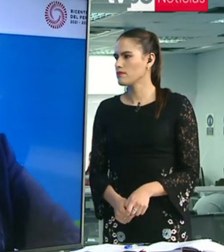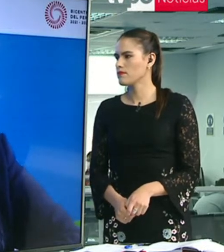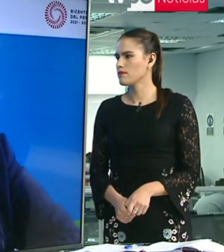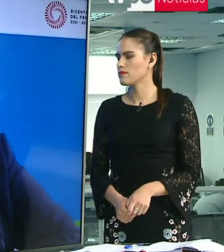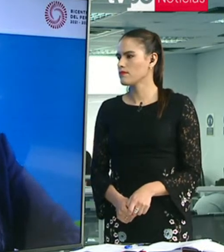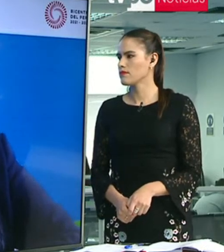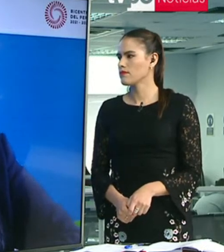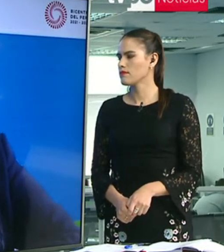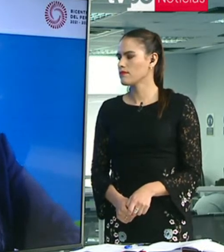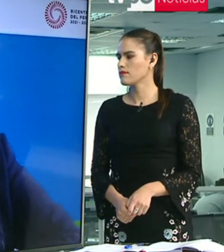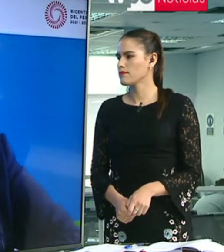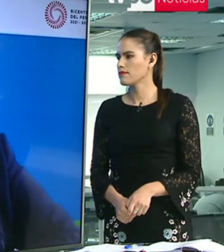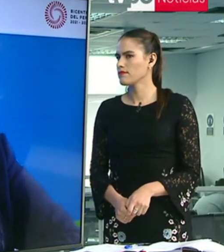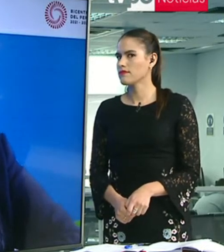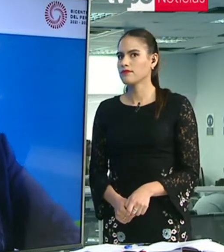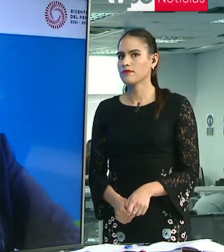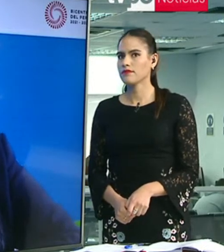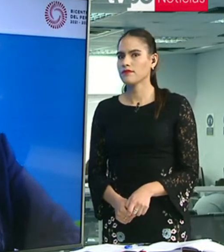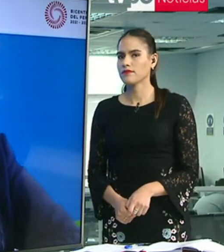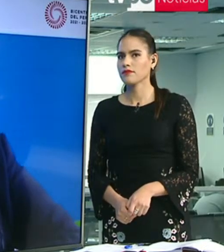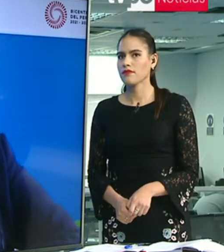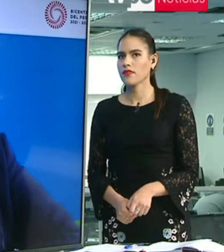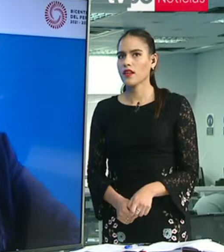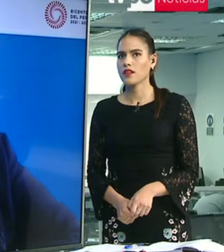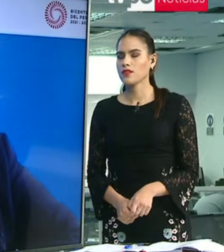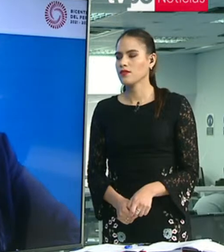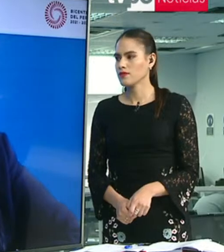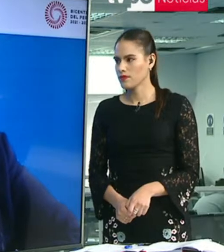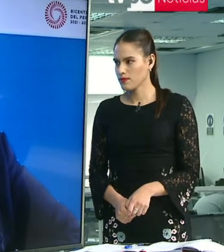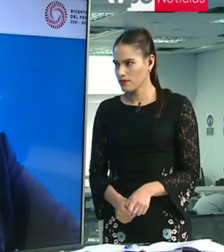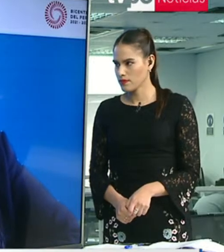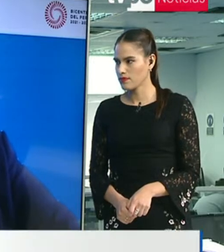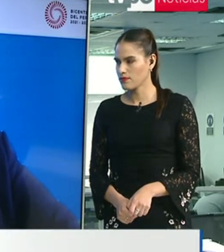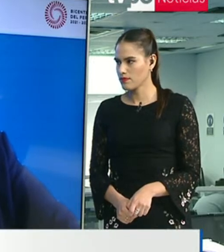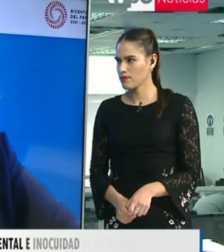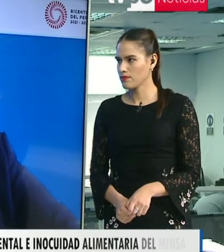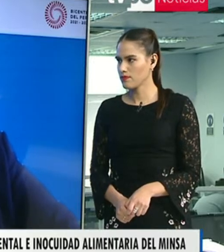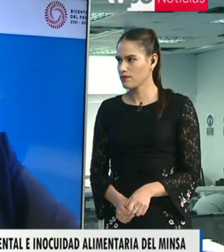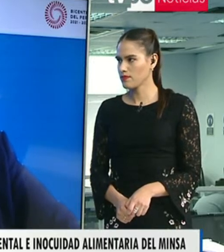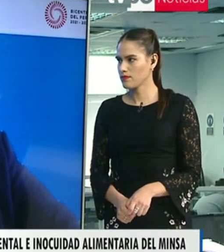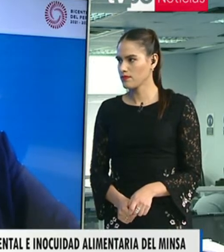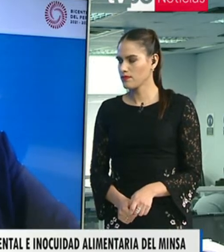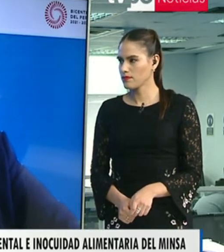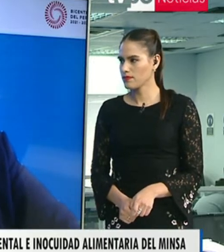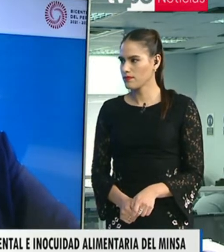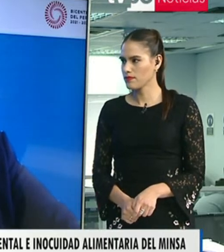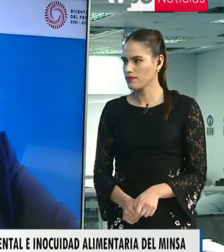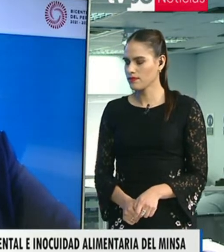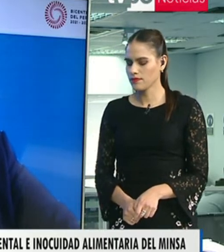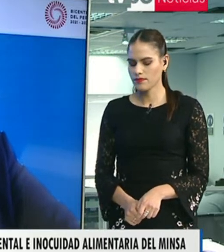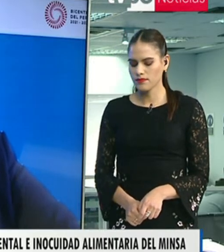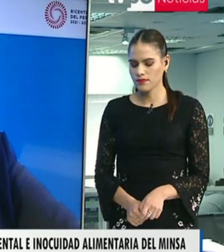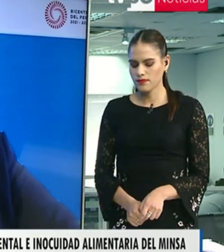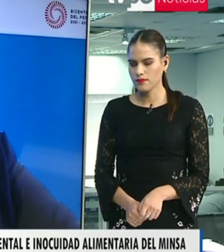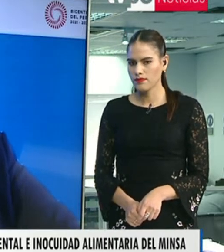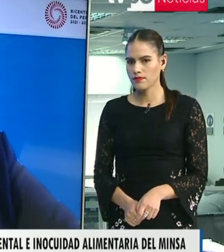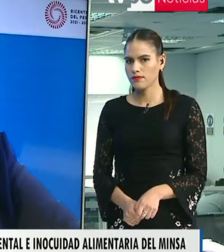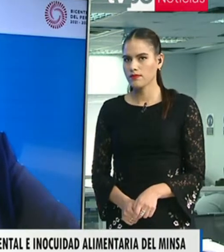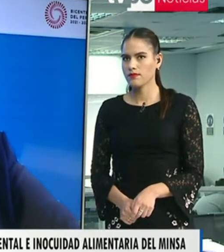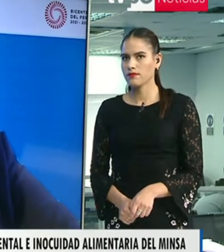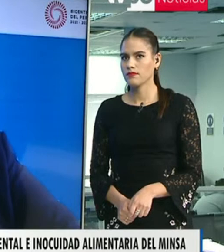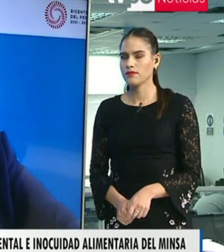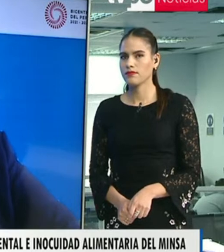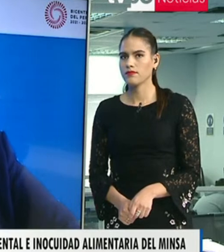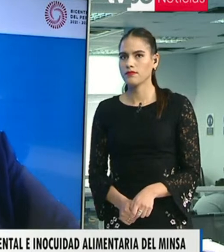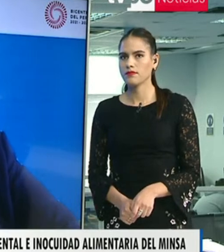nosotros en la Inocuidad Alimentaria hemos visto por conveniente justamente realizar una jornada